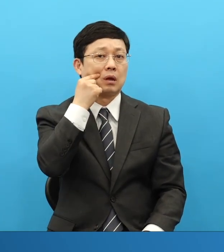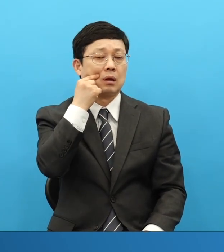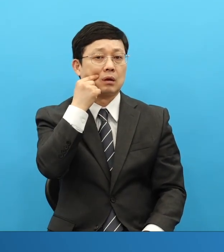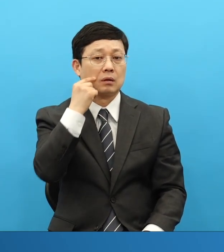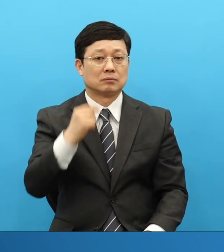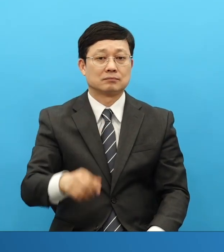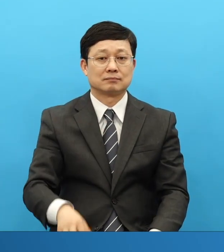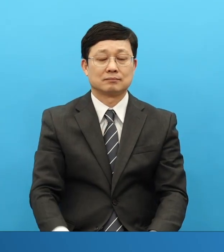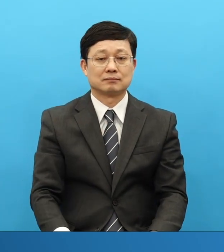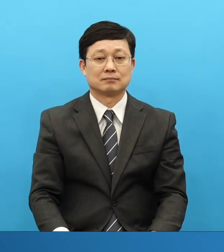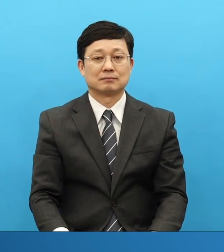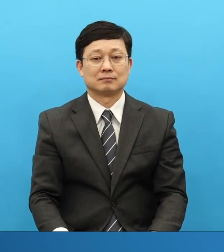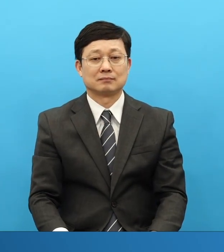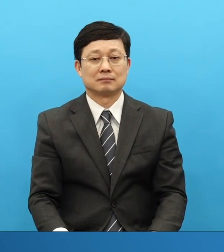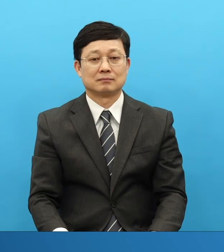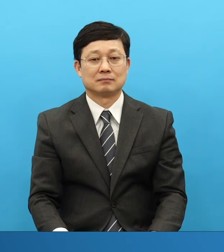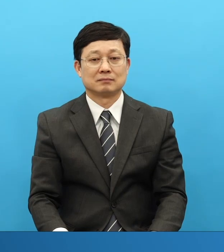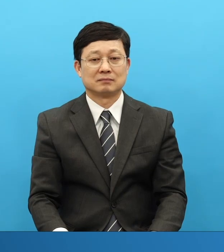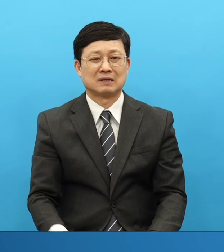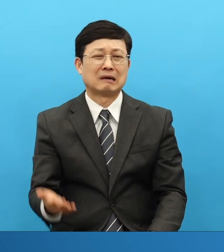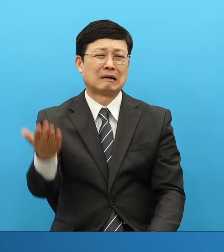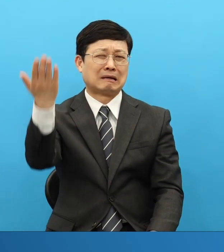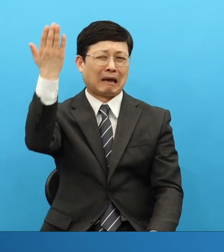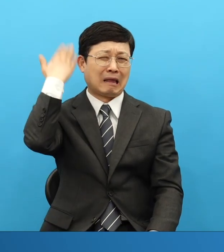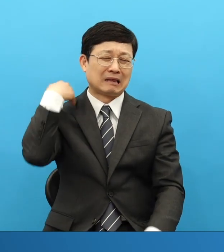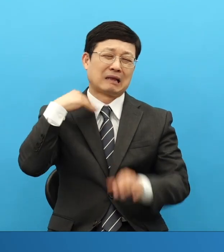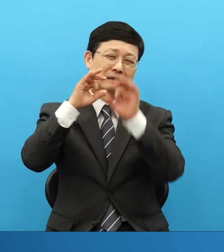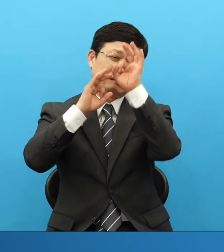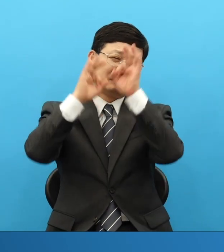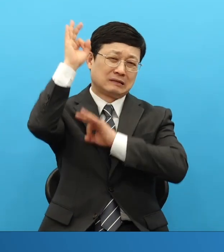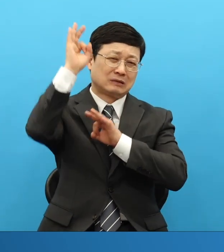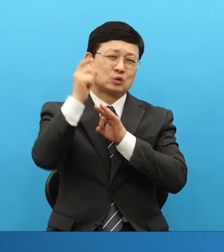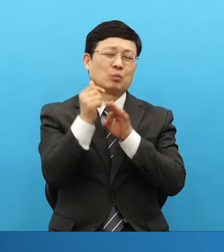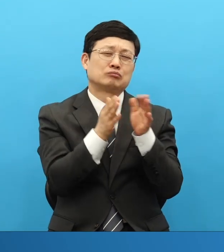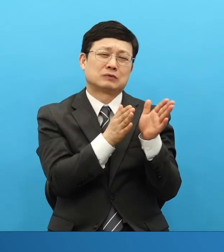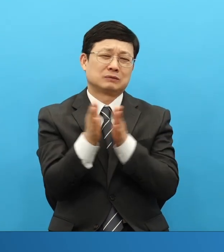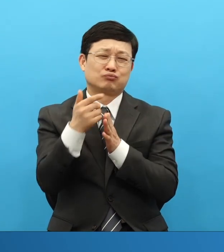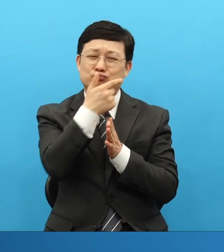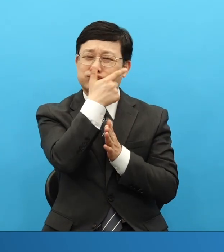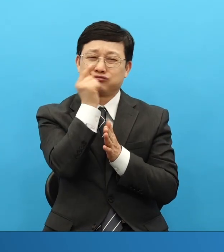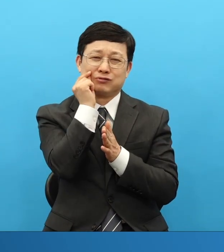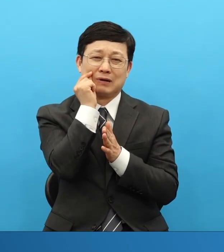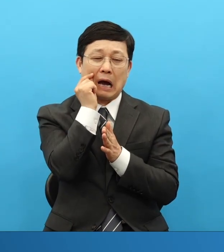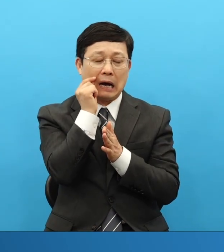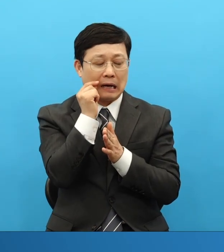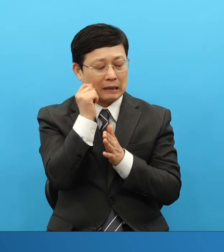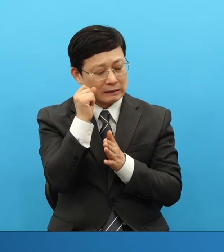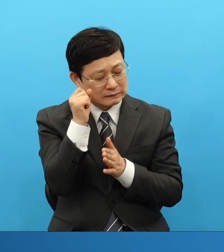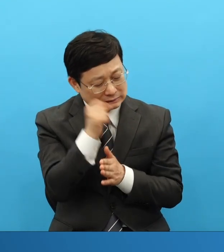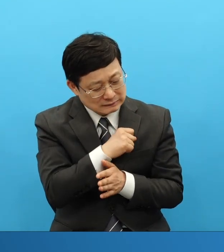준비가 좀 덜 된 상황이 많았지. 왜냐하면 이럴 줄 알았더라면 많은 걸 준비했을 겁니다.